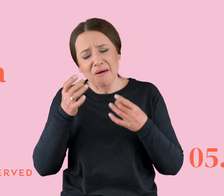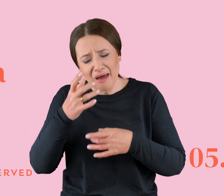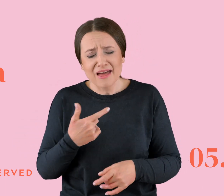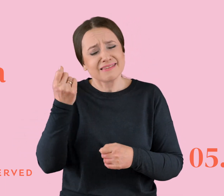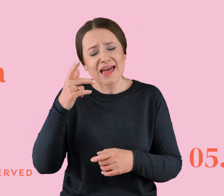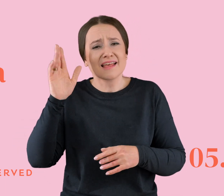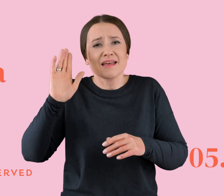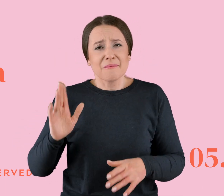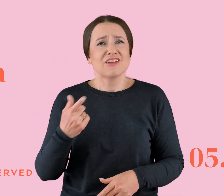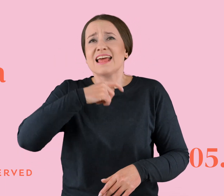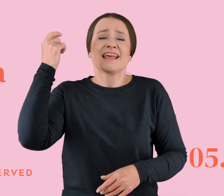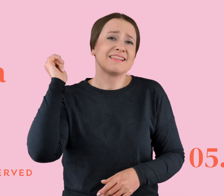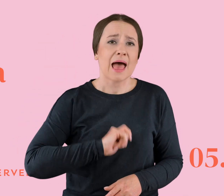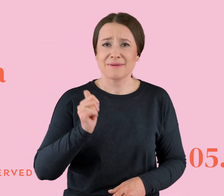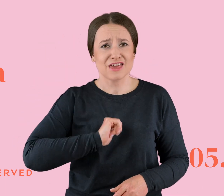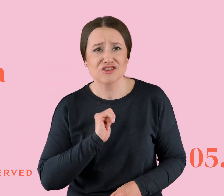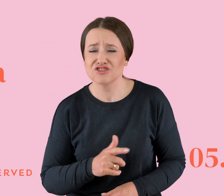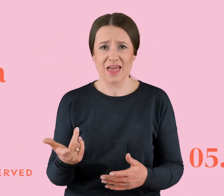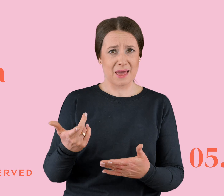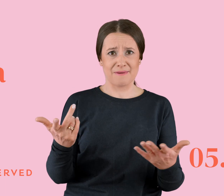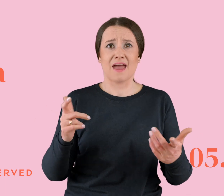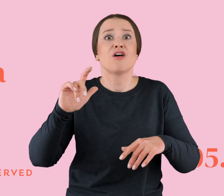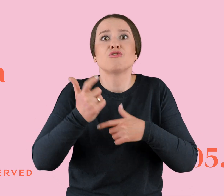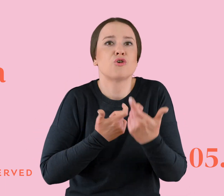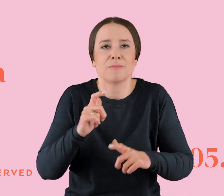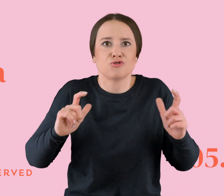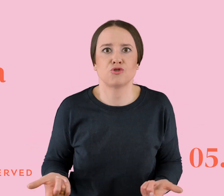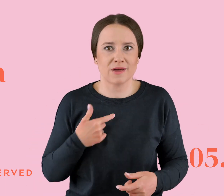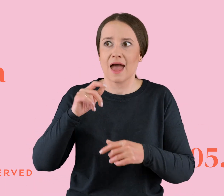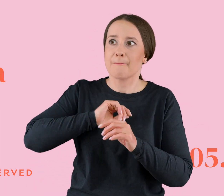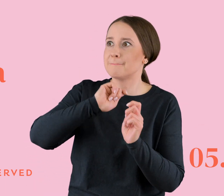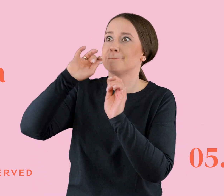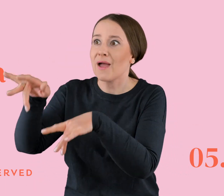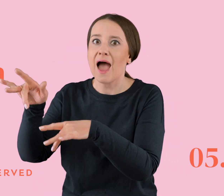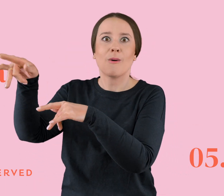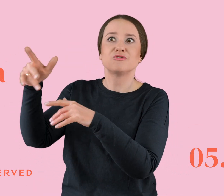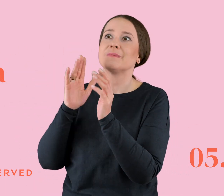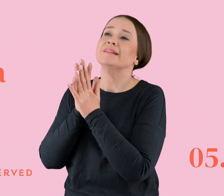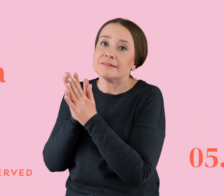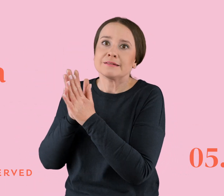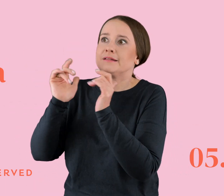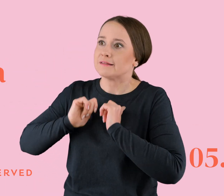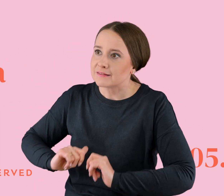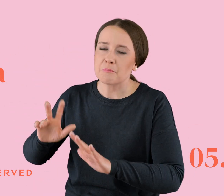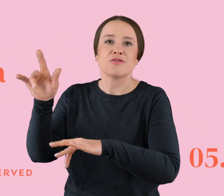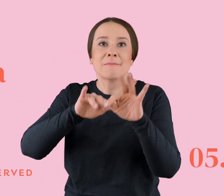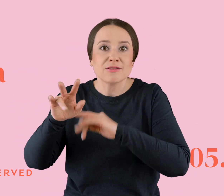był zapowietrzony, no więc ja nie wiedząc co robić, pojechałam znów do niego, żeby go uspokoić. Oczywiście to była manipulacyjna zagrywka, no i to był test, tak?